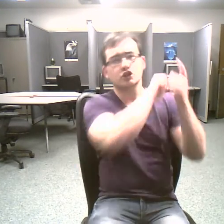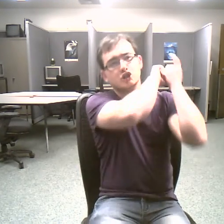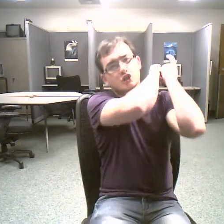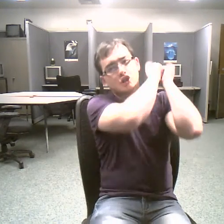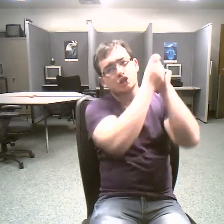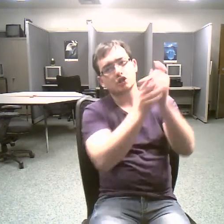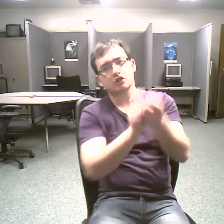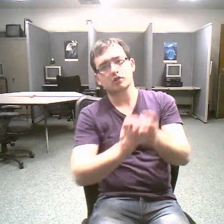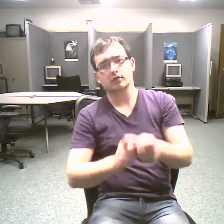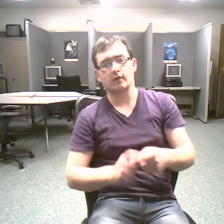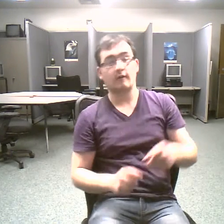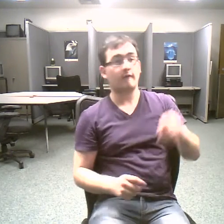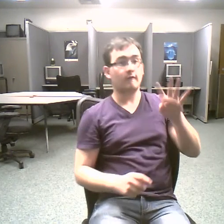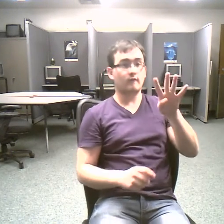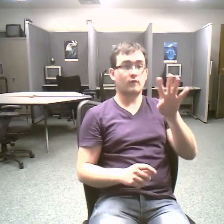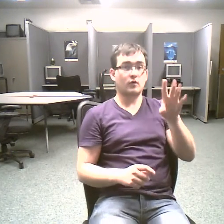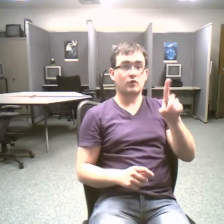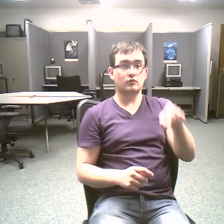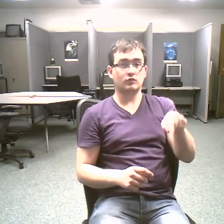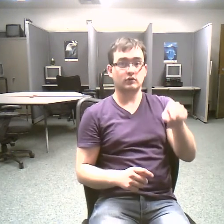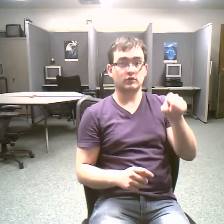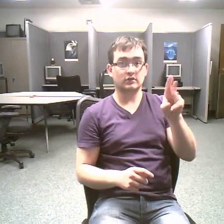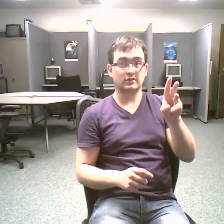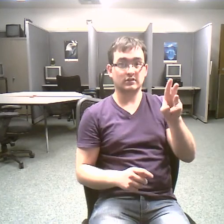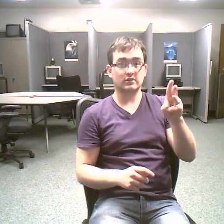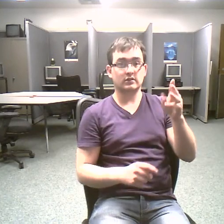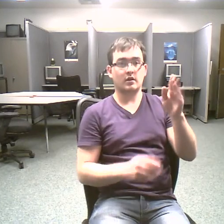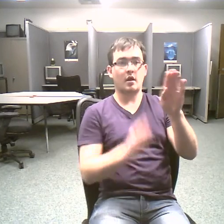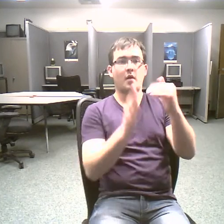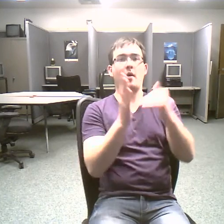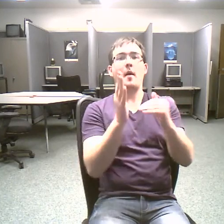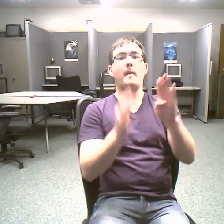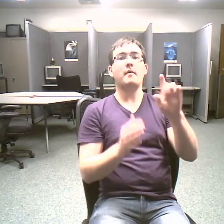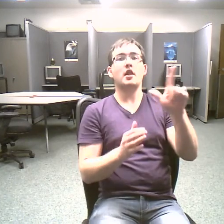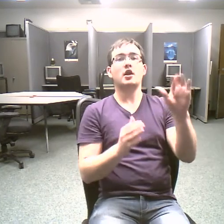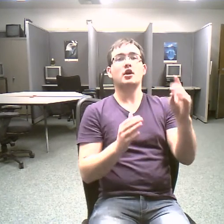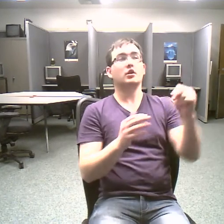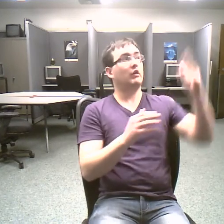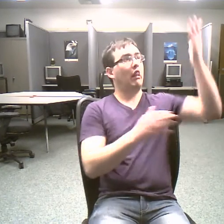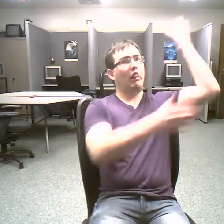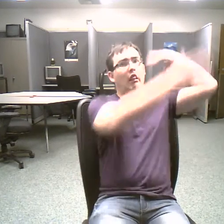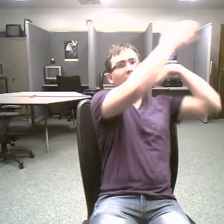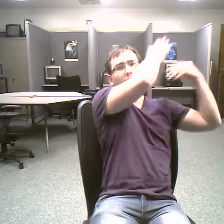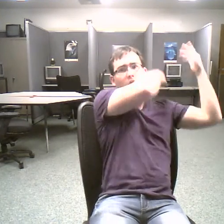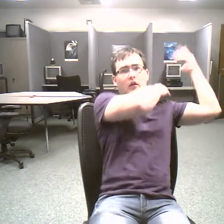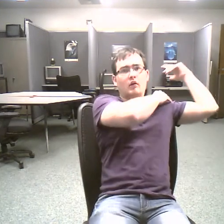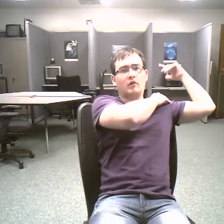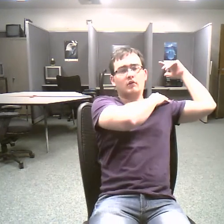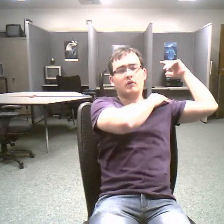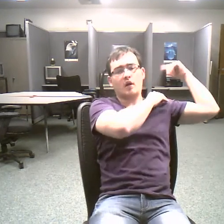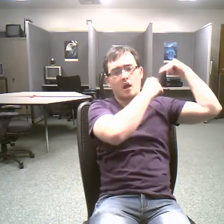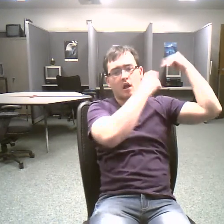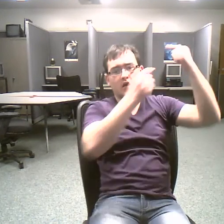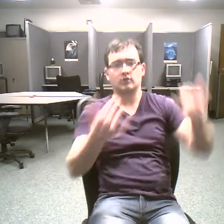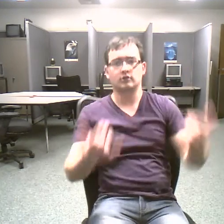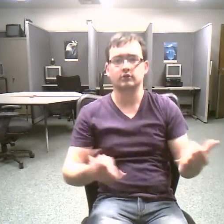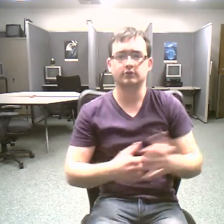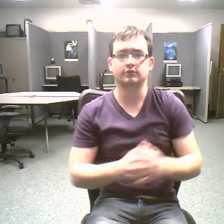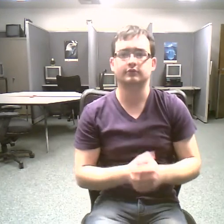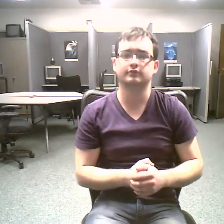through all the ages of geologic time when studying earth science you can learn about the forces that form